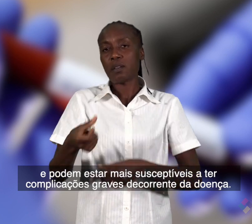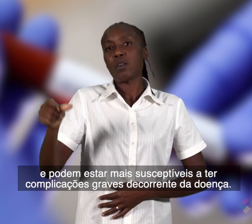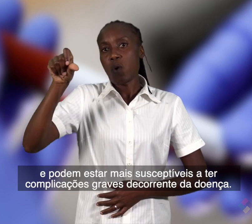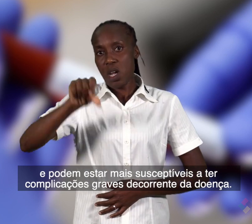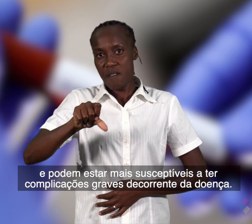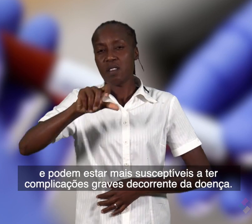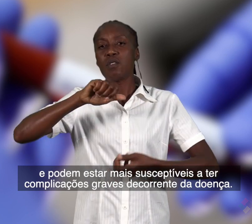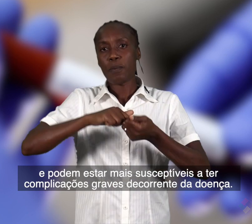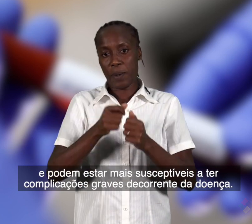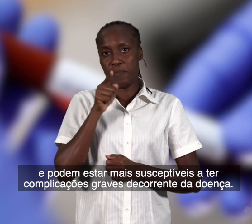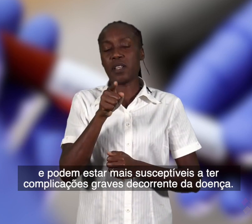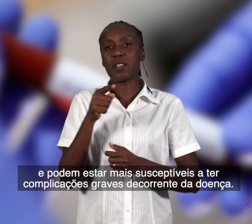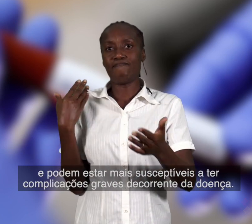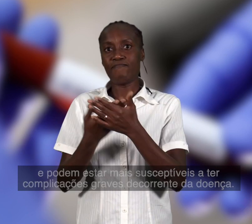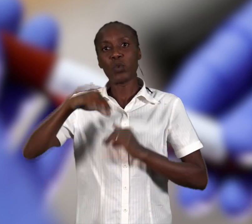complicações graves decorrentes da doença.